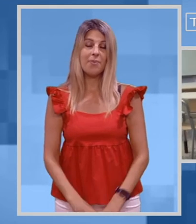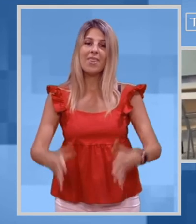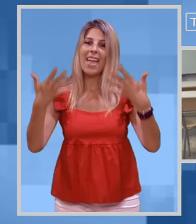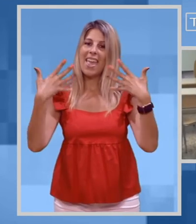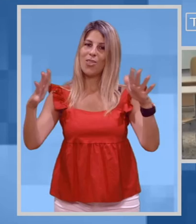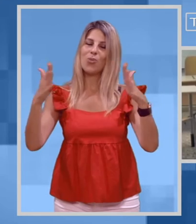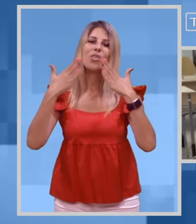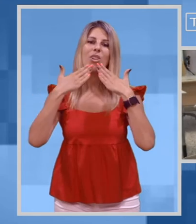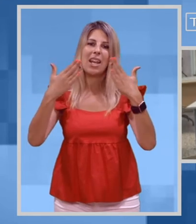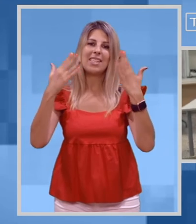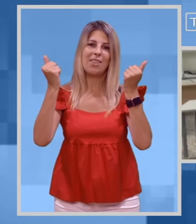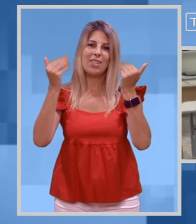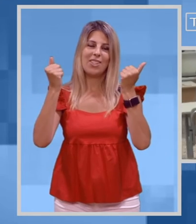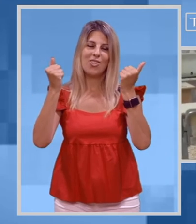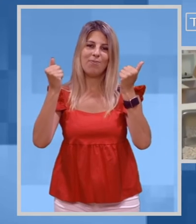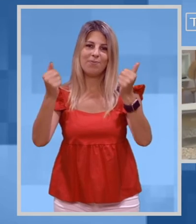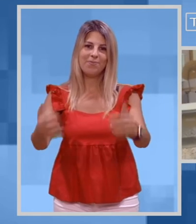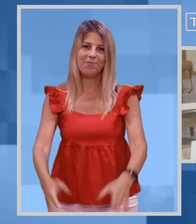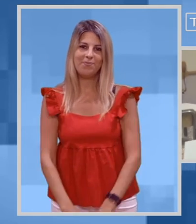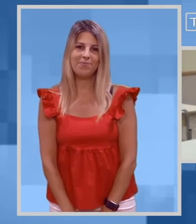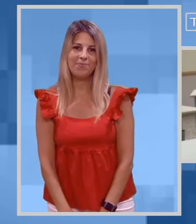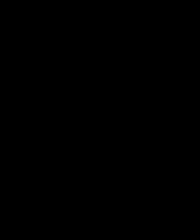È tutto, grazie e arrivederci.